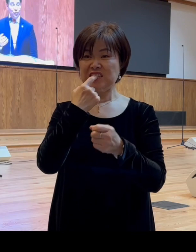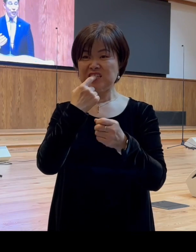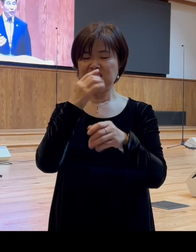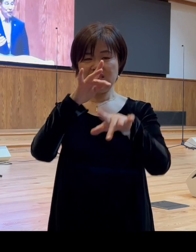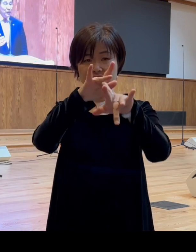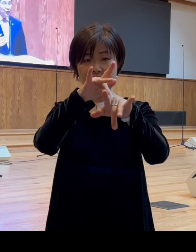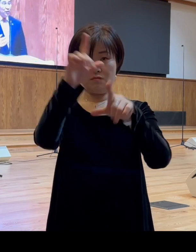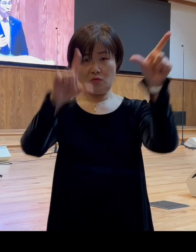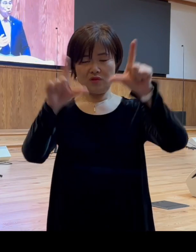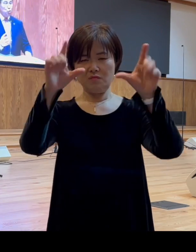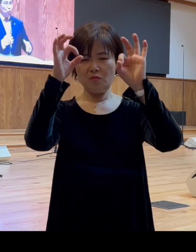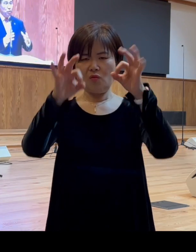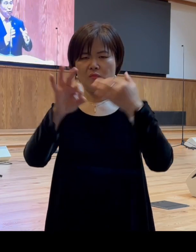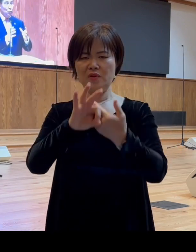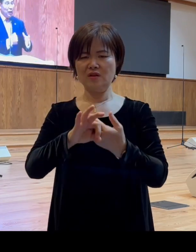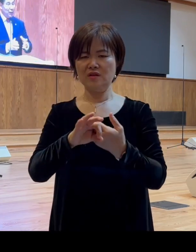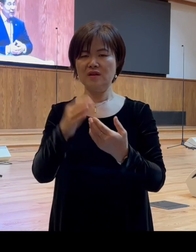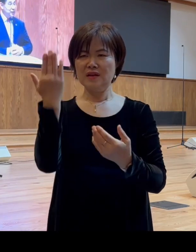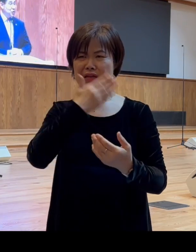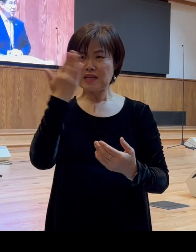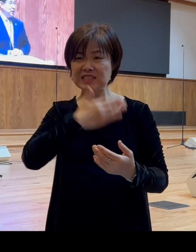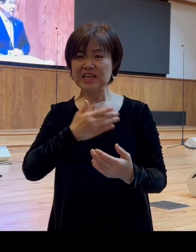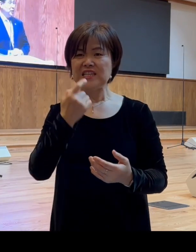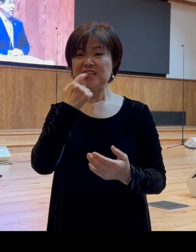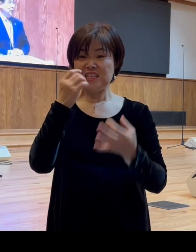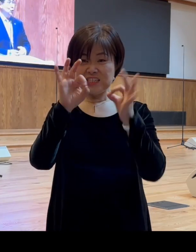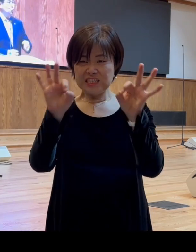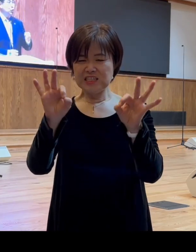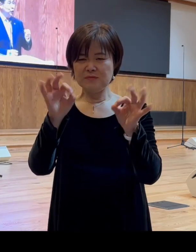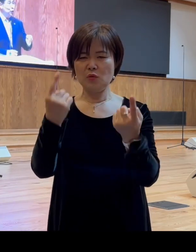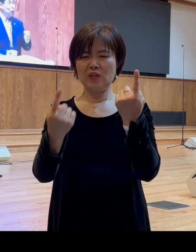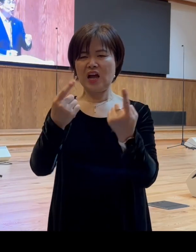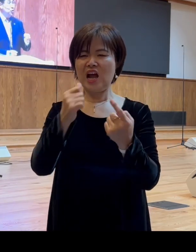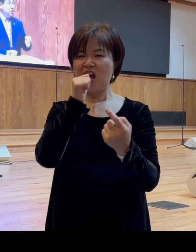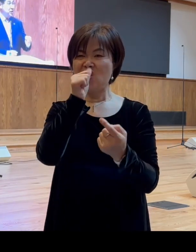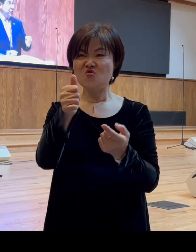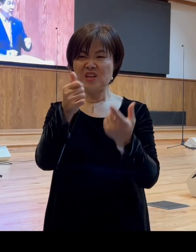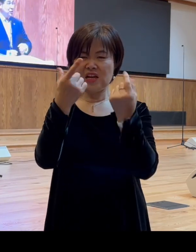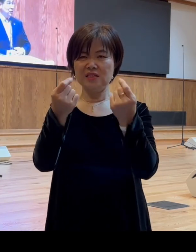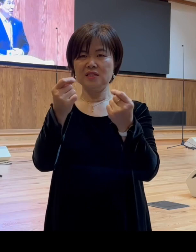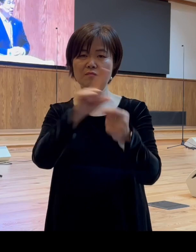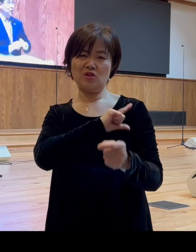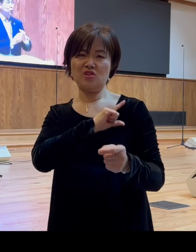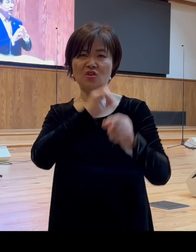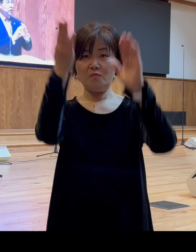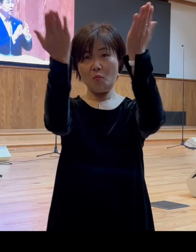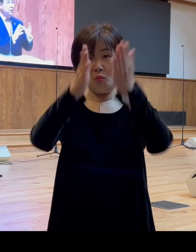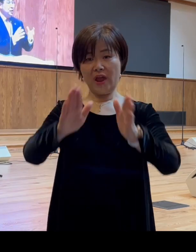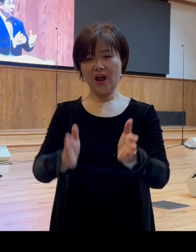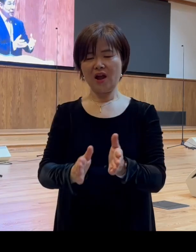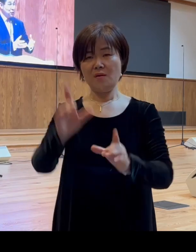그걸 순은으로 다 만든 것이 아니라 구리로 모형을 제작해서 그 위에 은을 입힌 것입니다